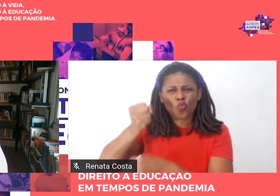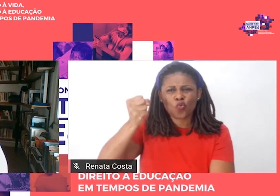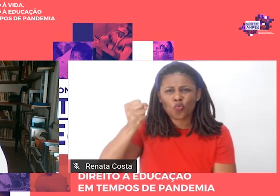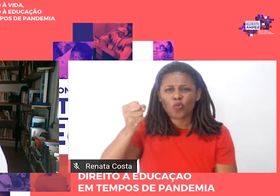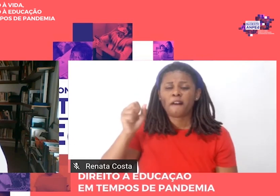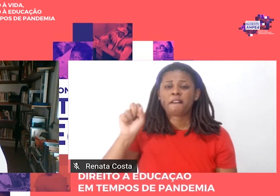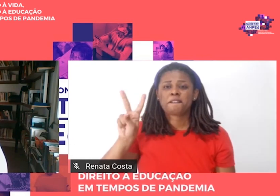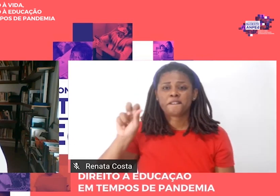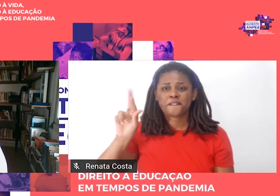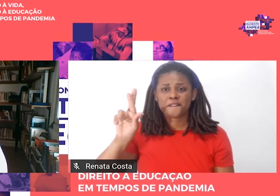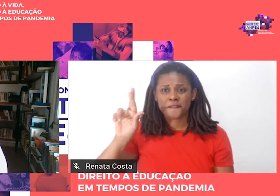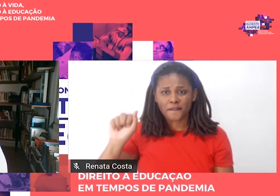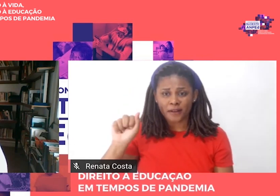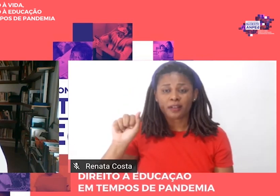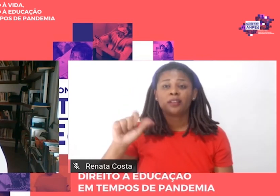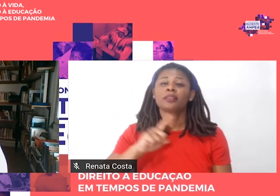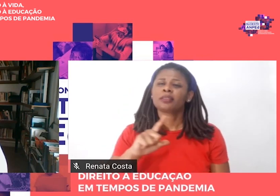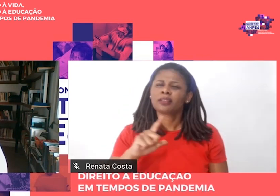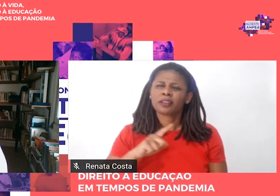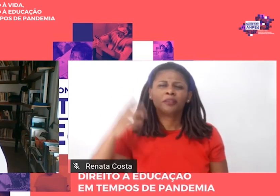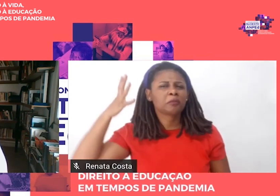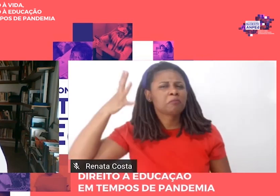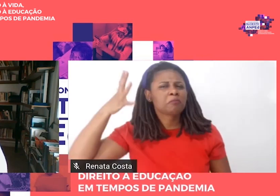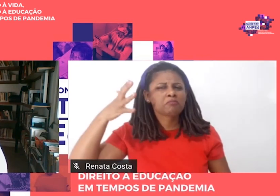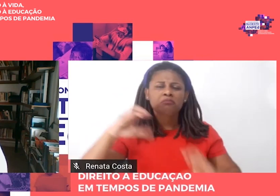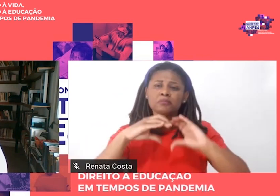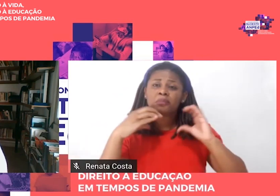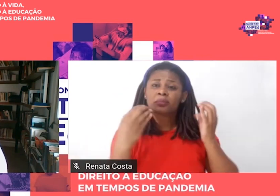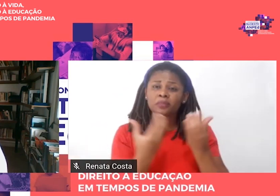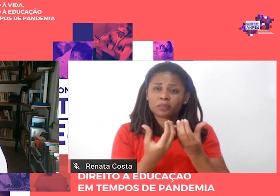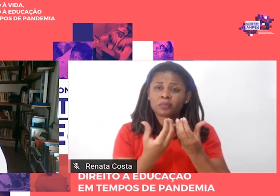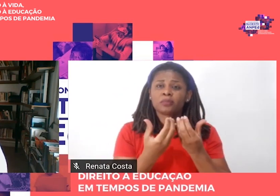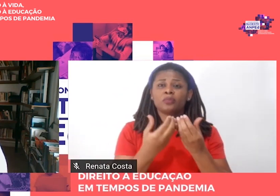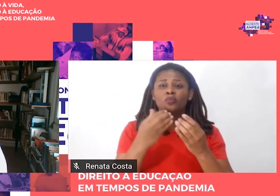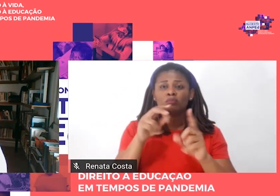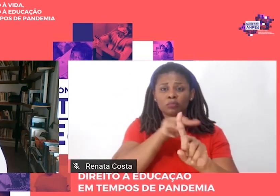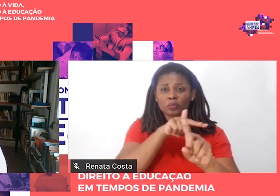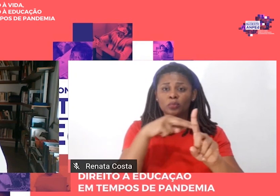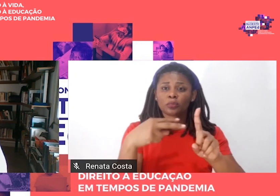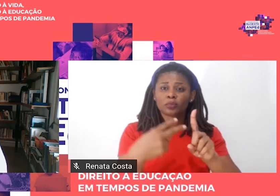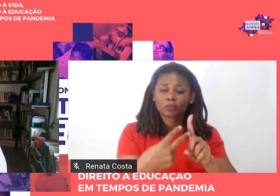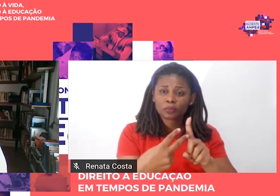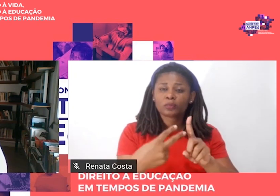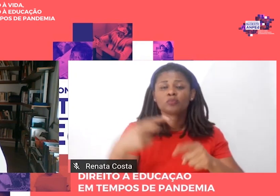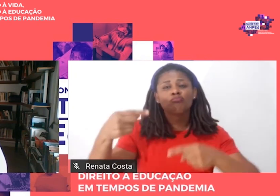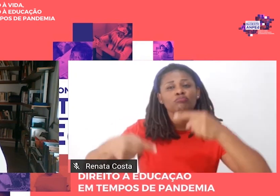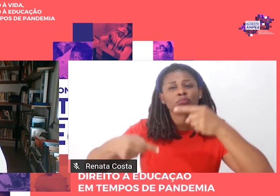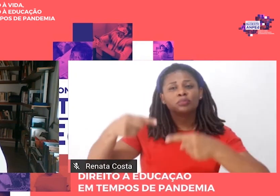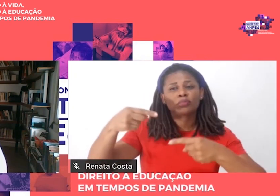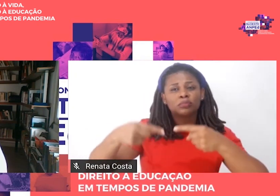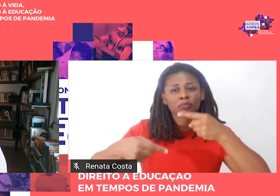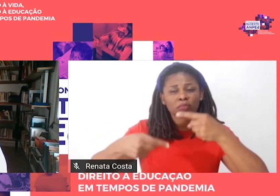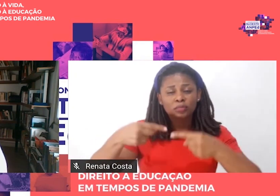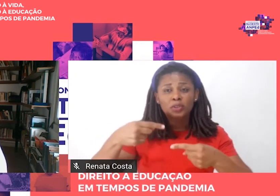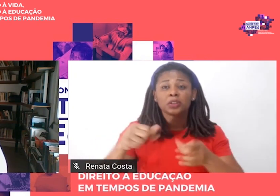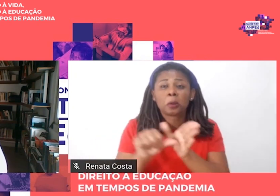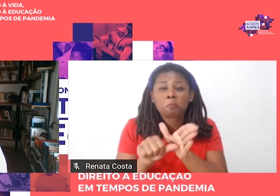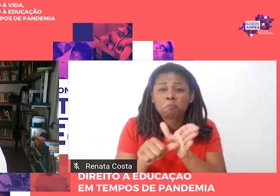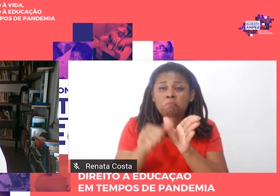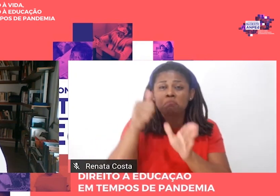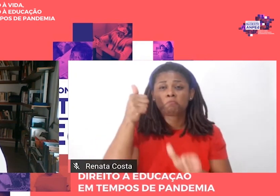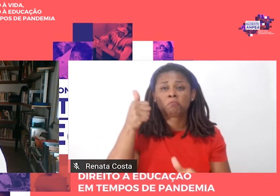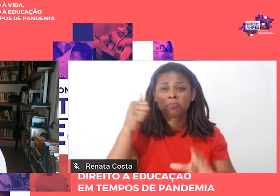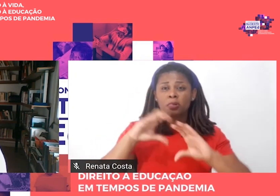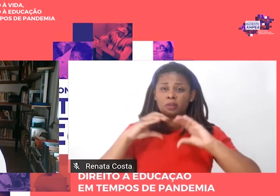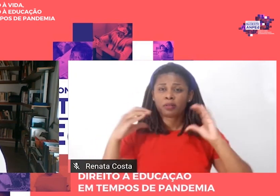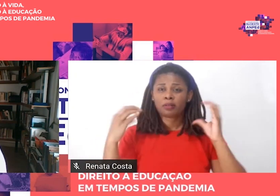simpósio Abordagem Política do Funcionamento Interno da Escola de Primeiro Grau que aconteceu na primeira Conferência Brasileira de Educação